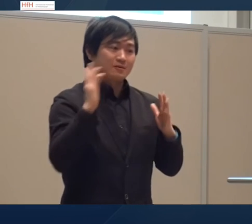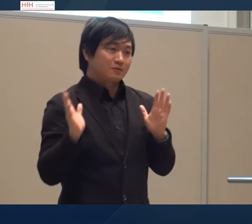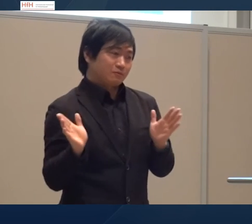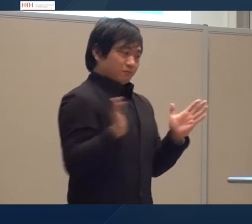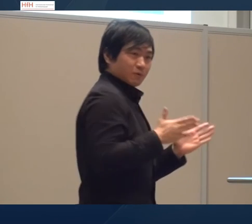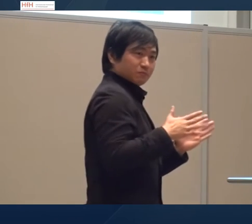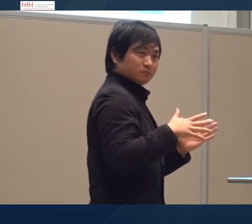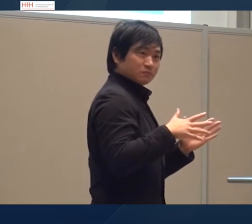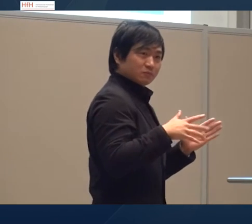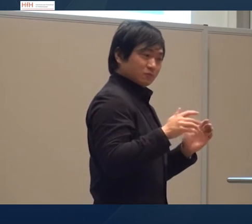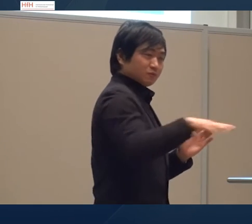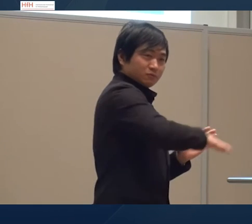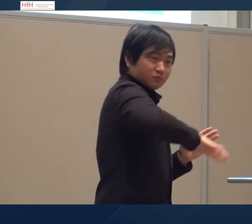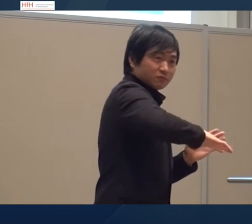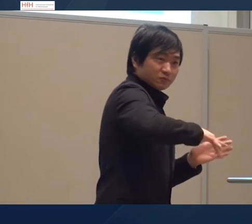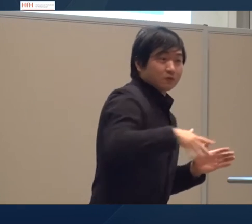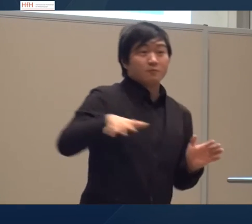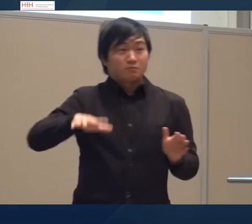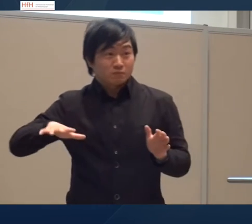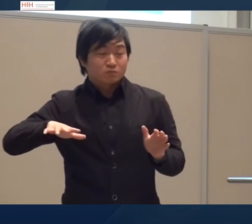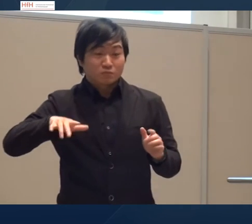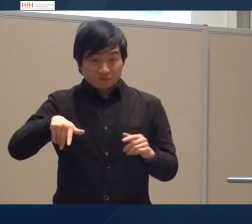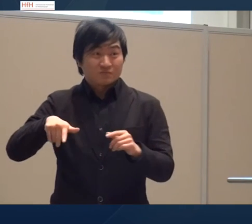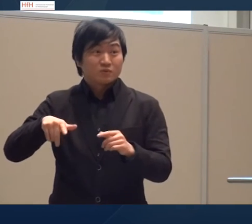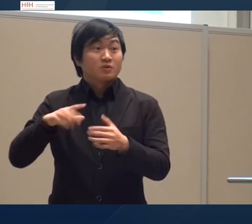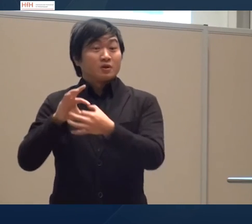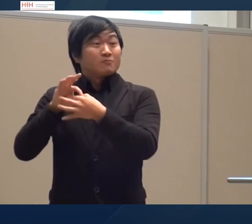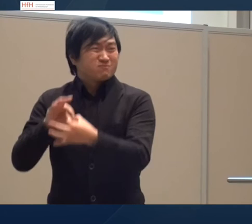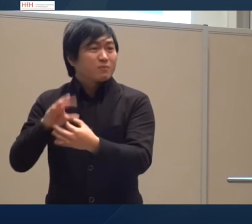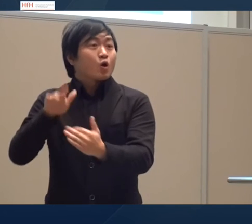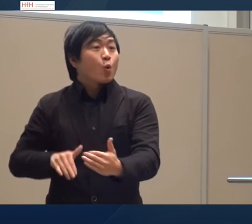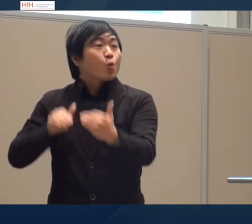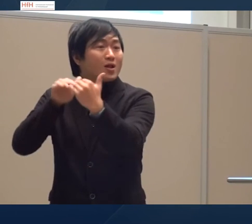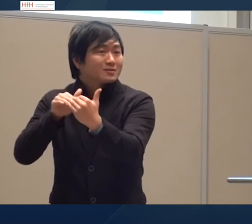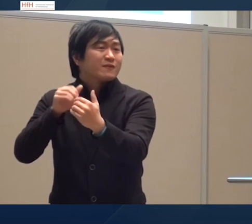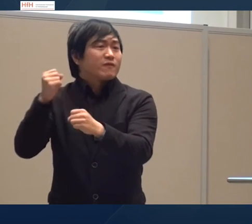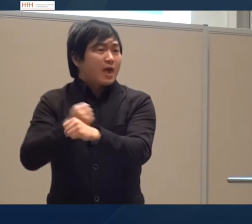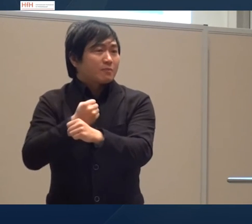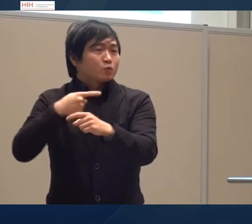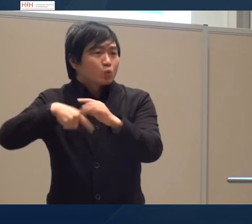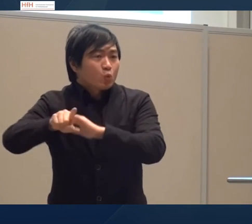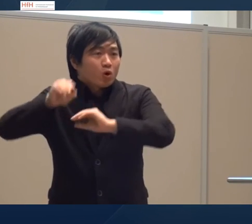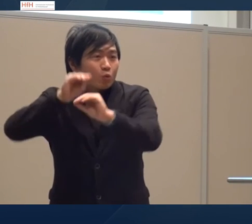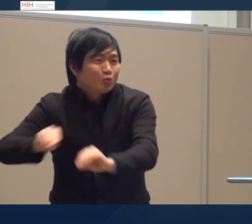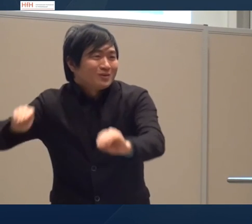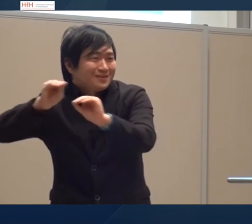die wir vorher aufgebaut haben es werden zwei Räume miteinander verbunden durch Konkurrenz Verben durch dieses Verb